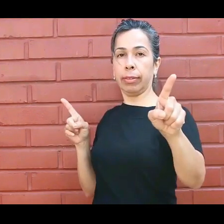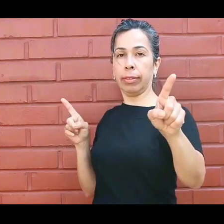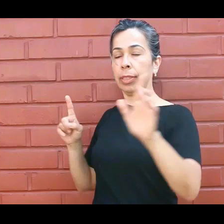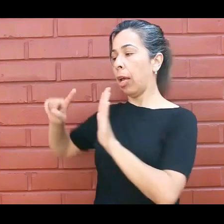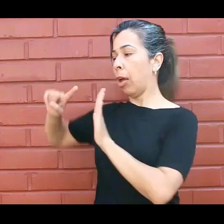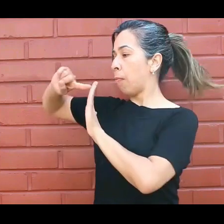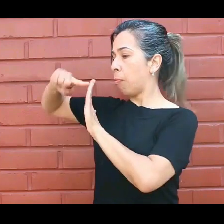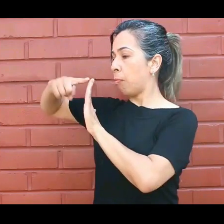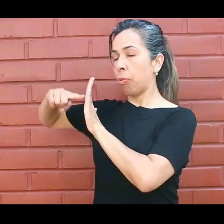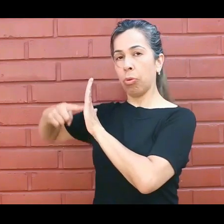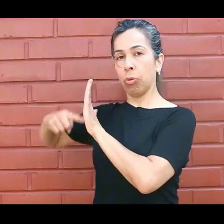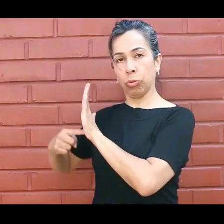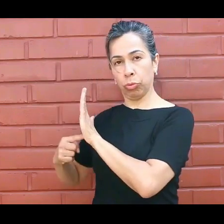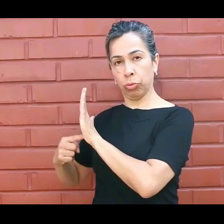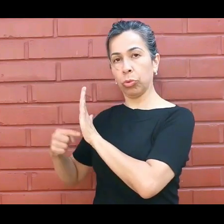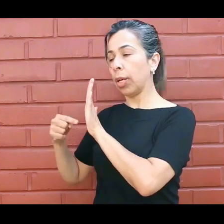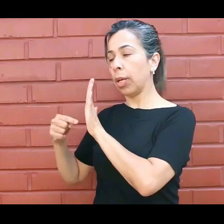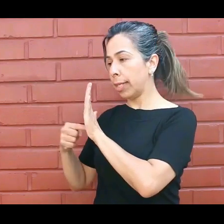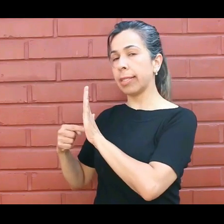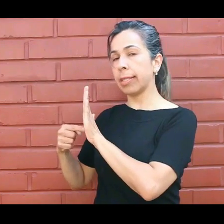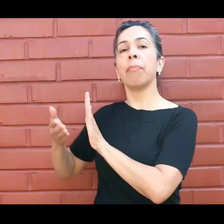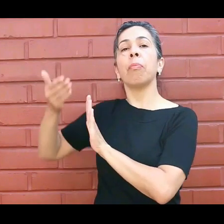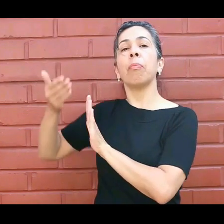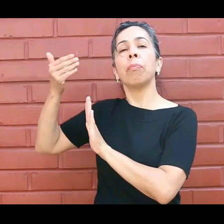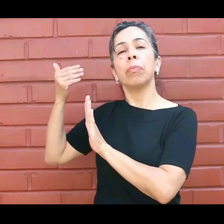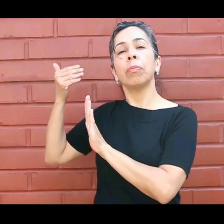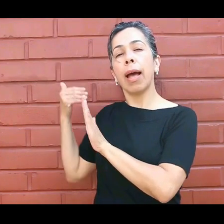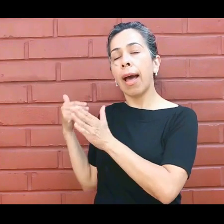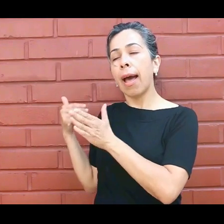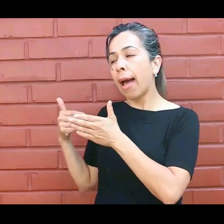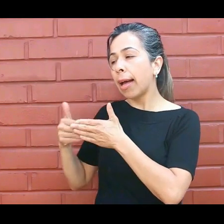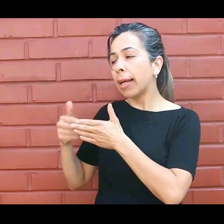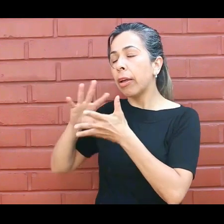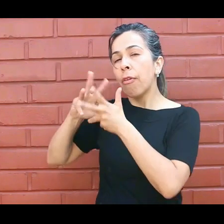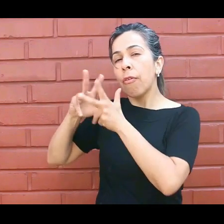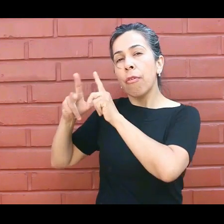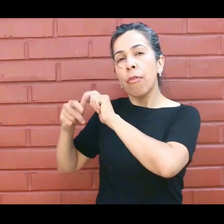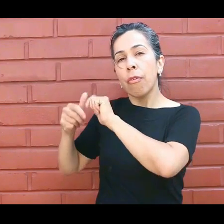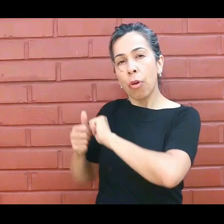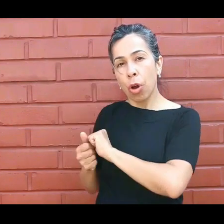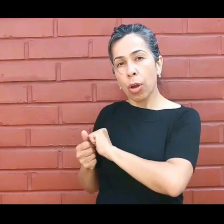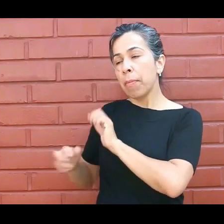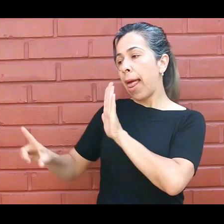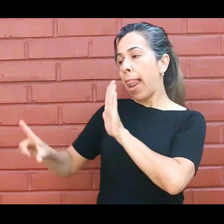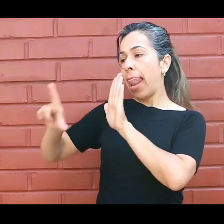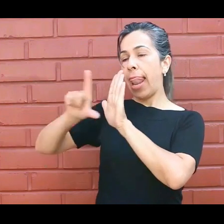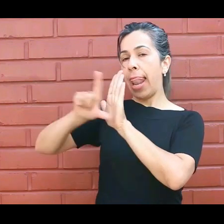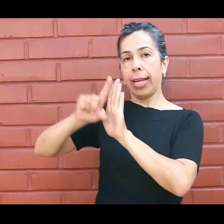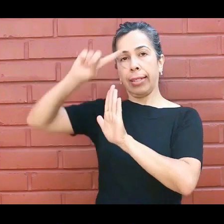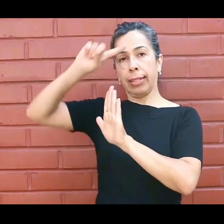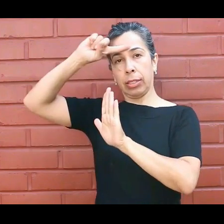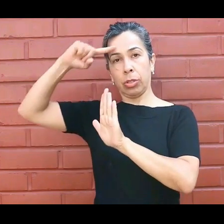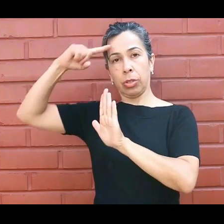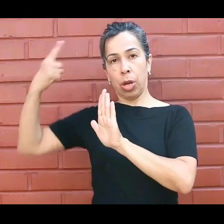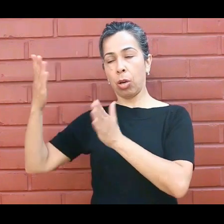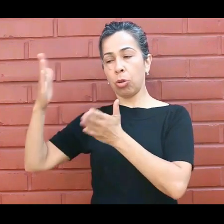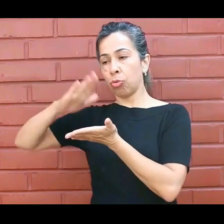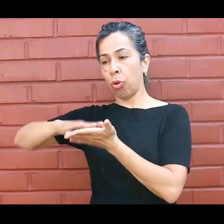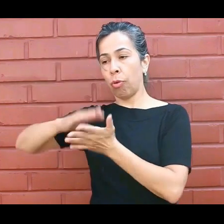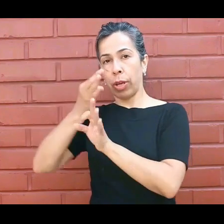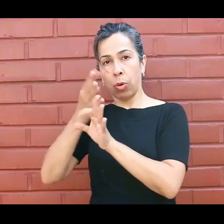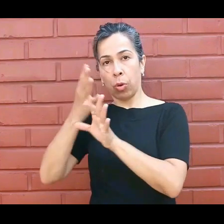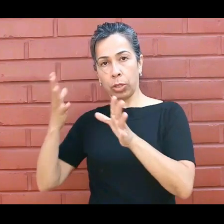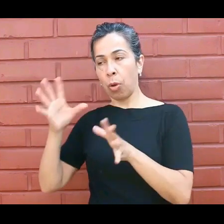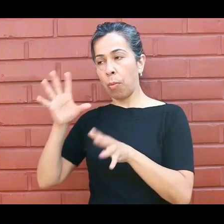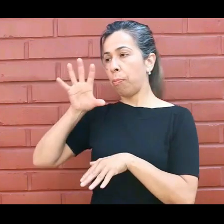funcionamiento del sistema educativo y obviamente de las definiciones de la trayectoria teórica. ¿Por qué